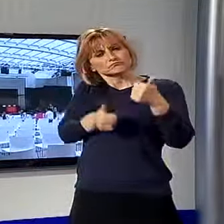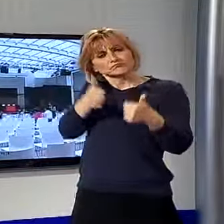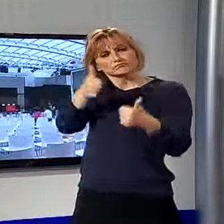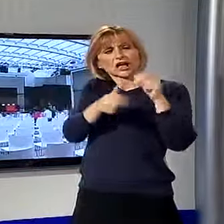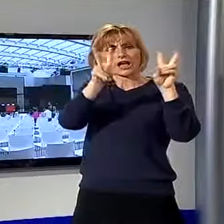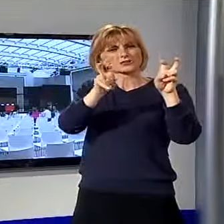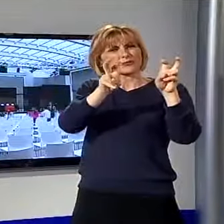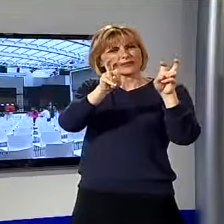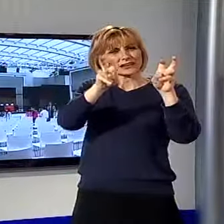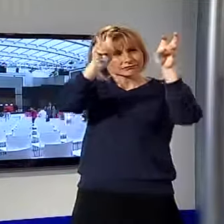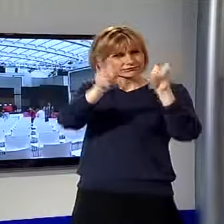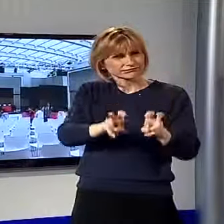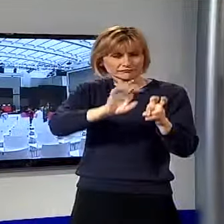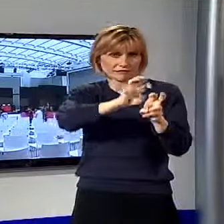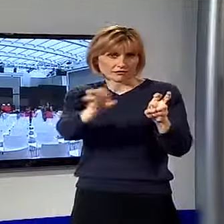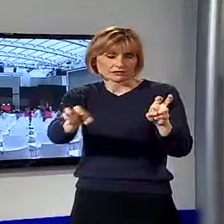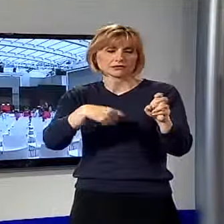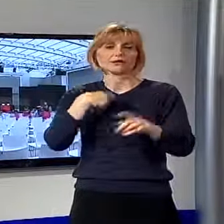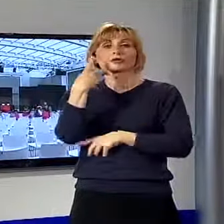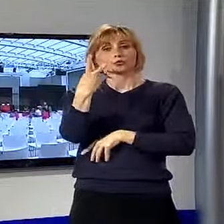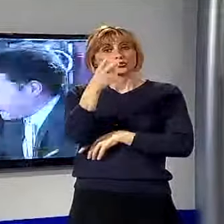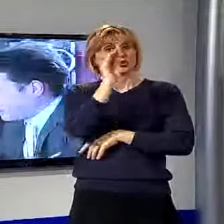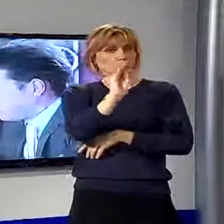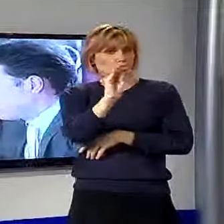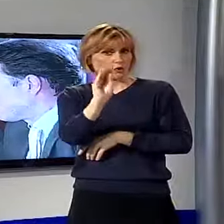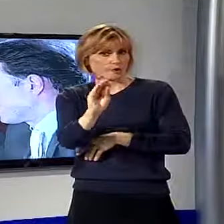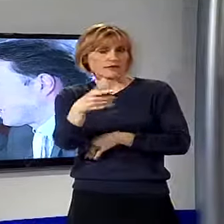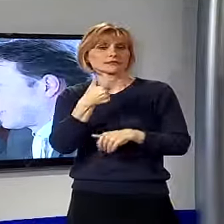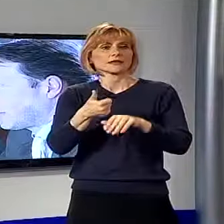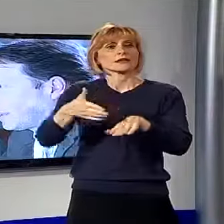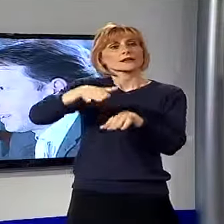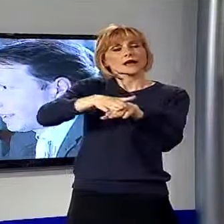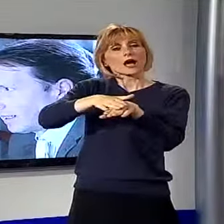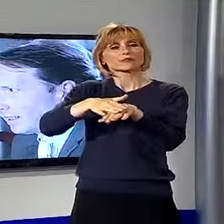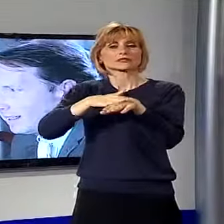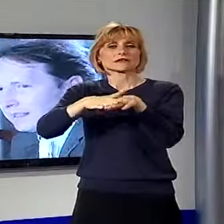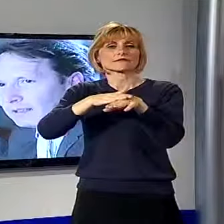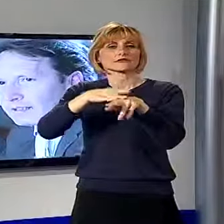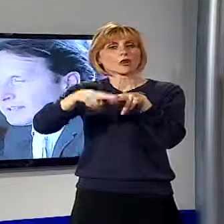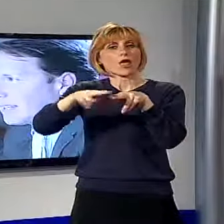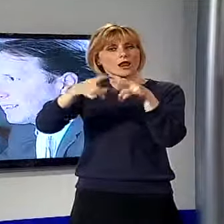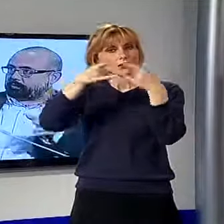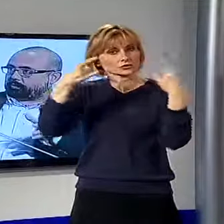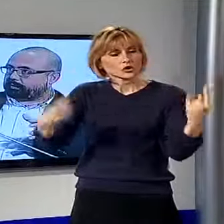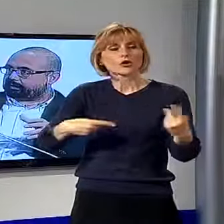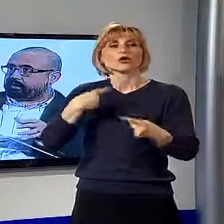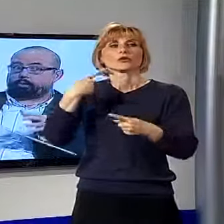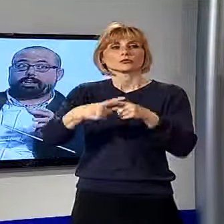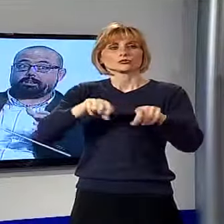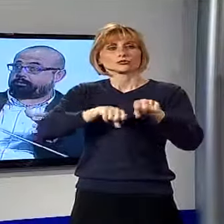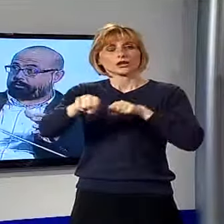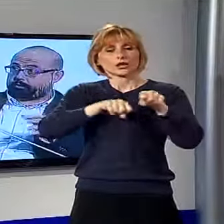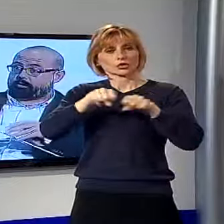elettorale e due domande saranno poste direttamente dal capo servizio della Nazione, Remo Santini, e dal direttore dello schermo